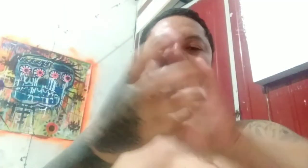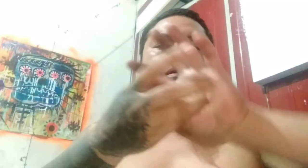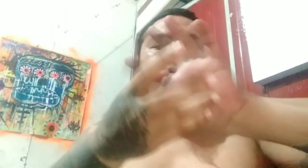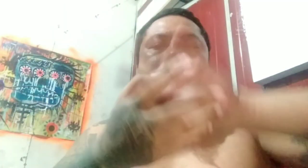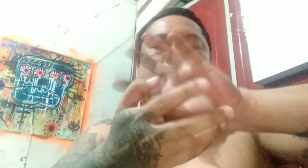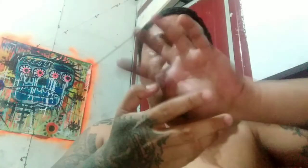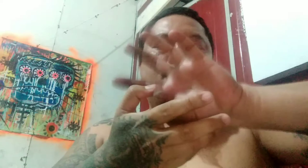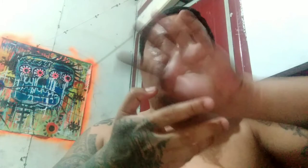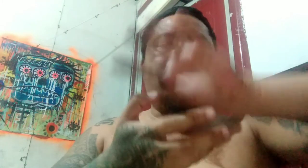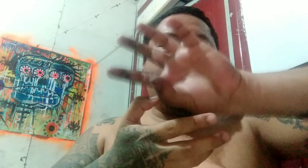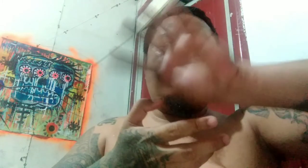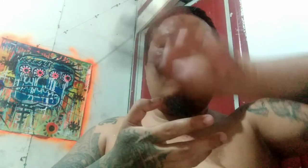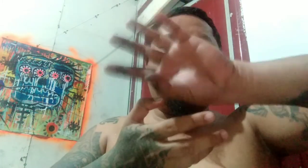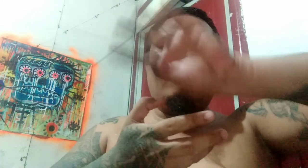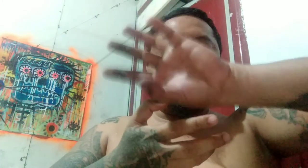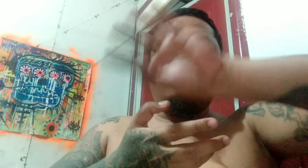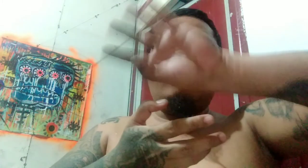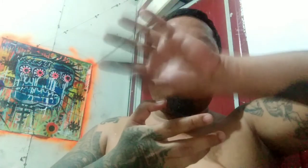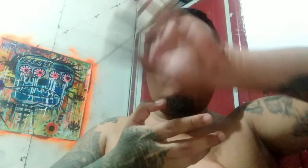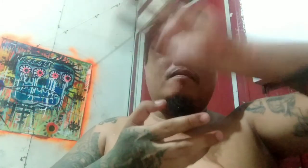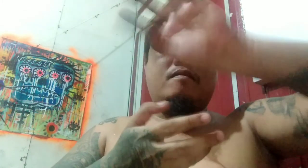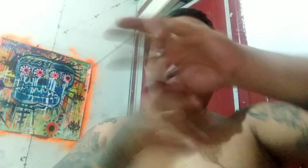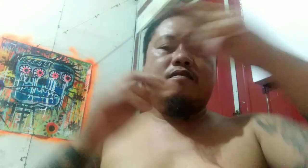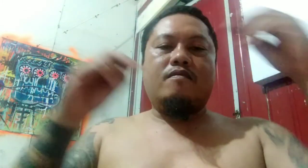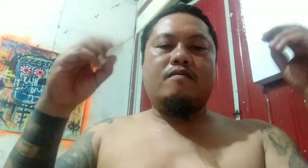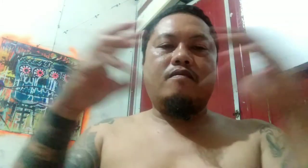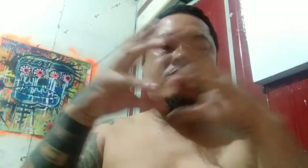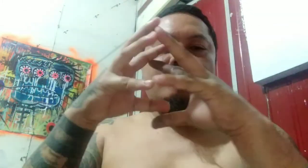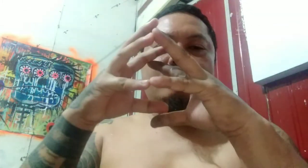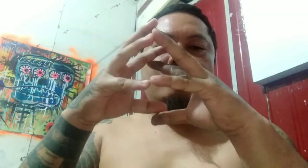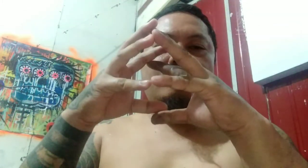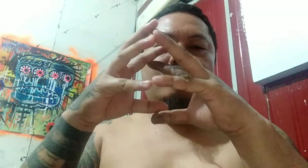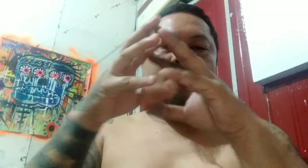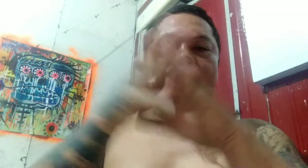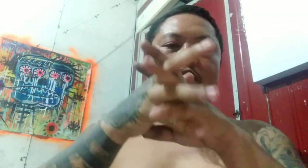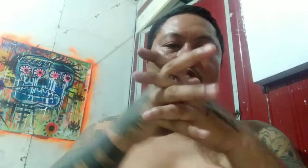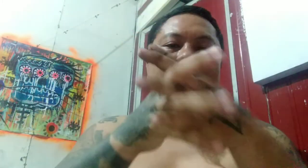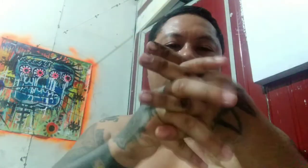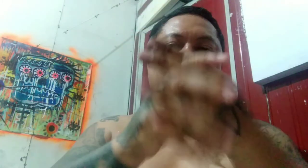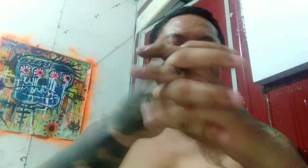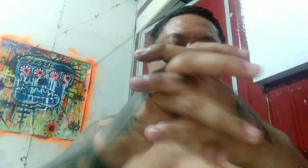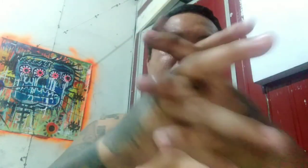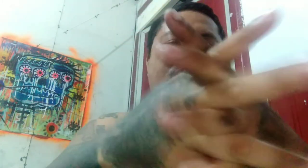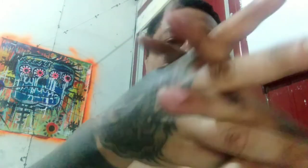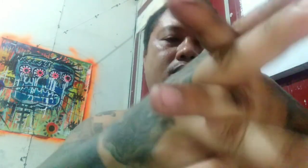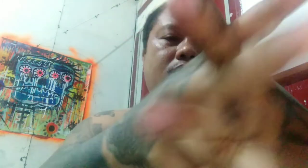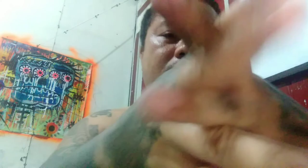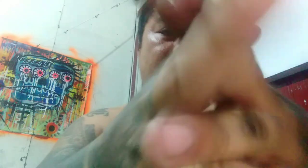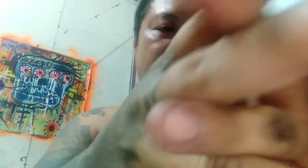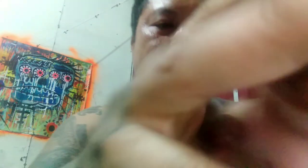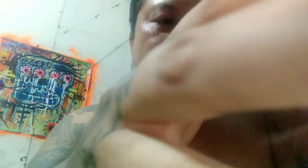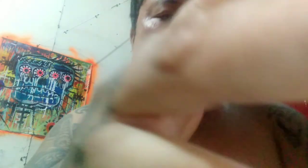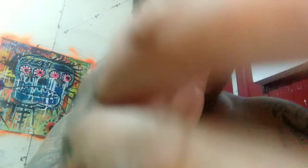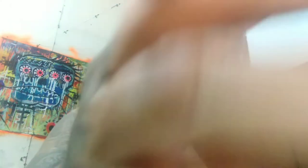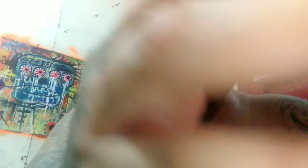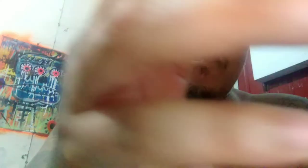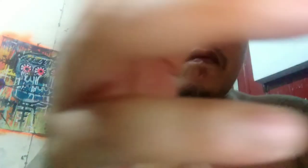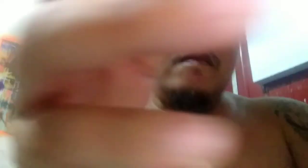Sa tingin ko hindi naman kasi puro napaka plain and simple lang naman ng SONA magsasalita lang ang Pangulo.